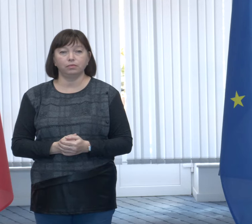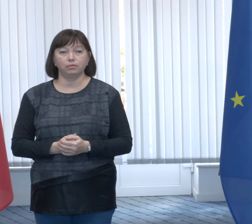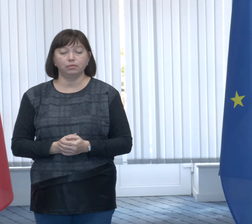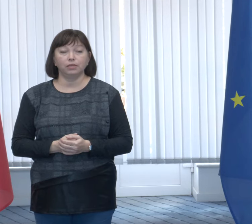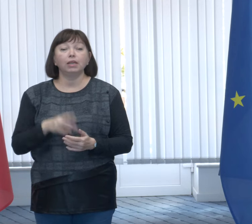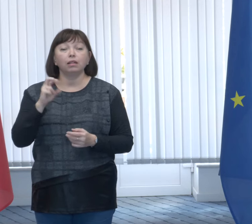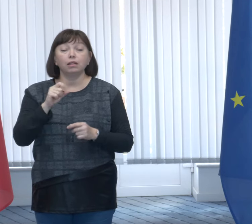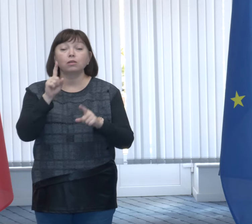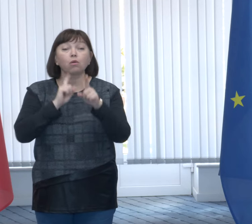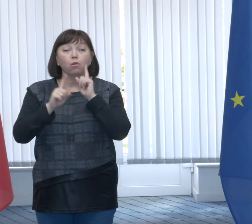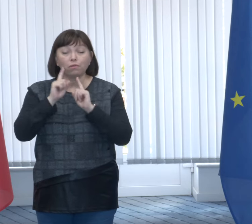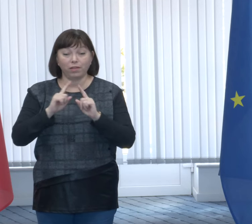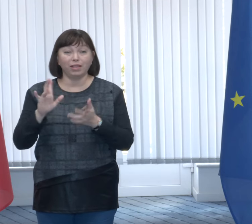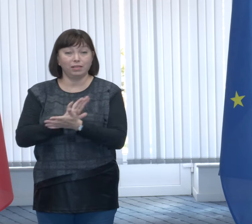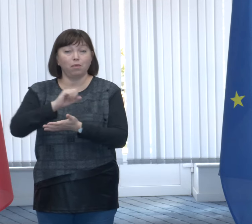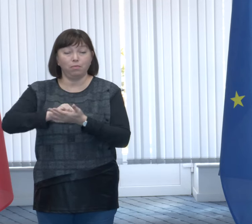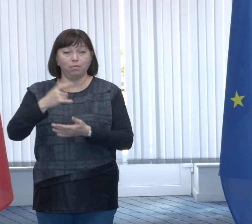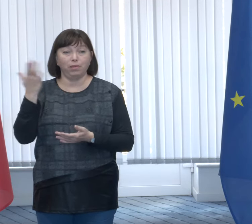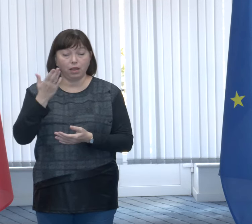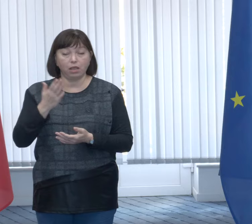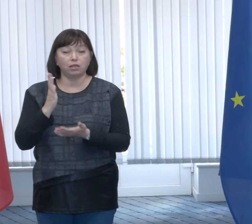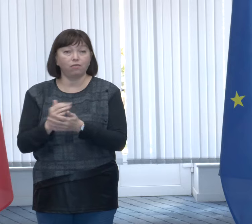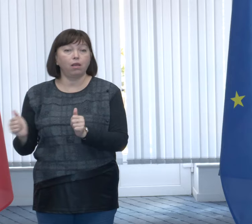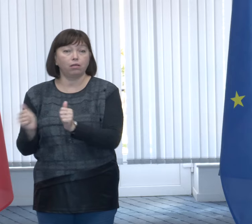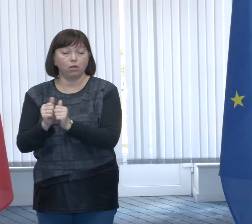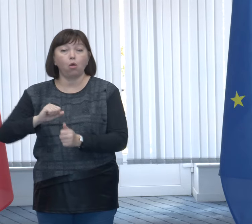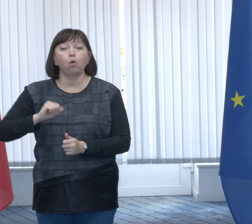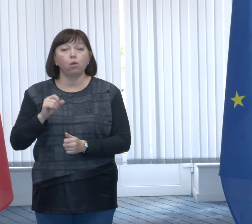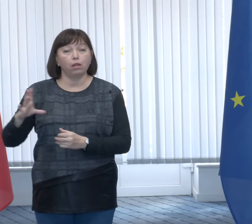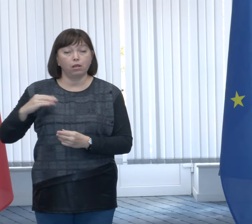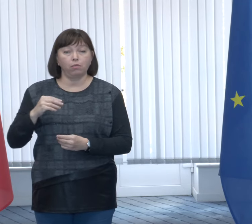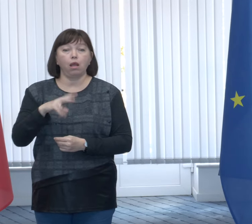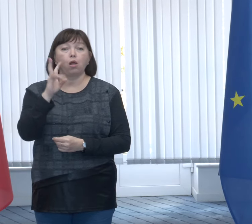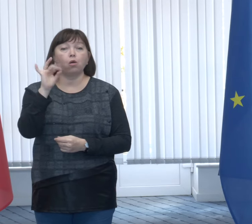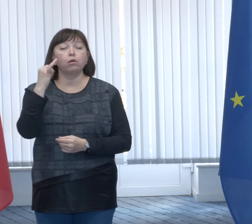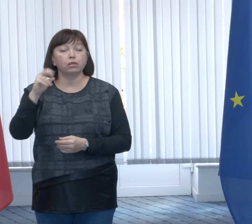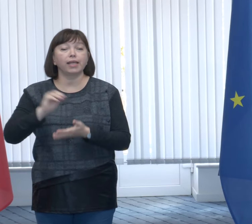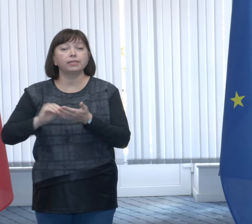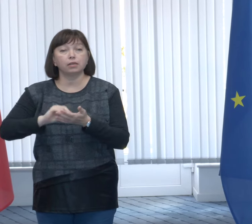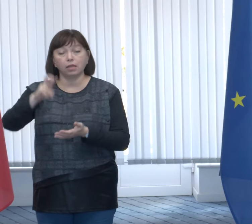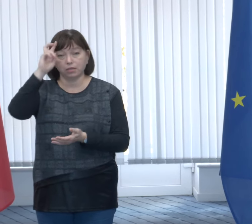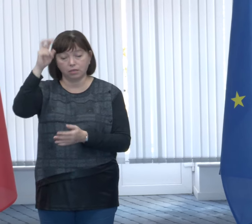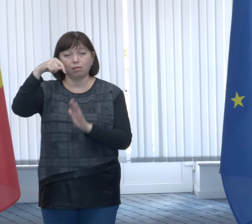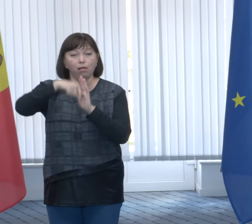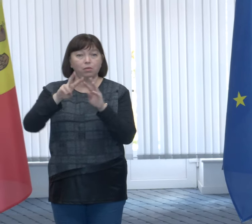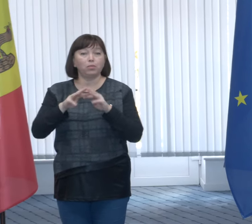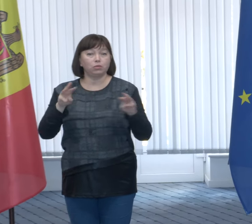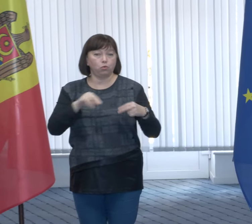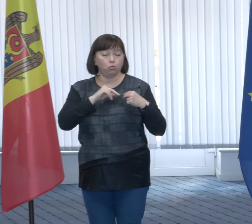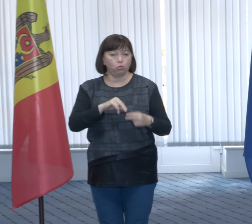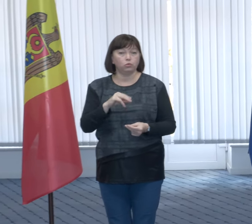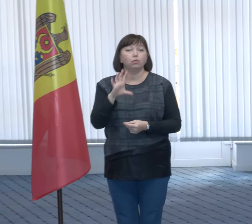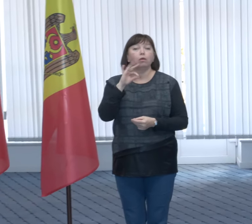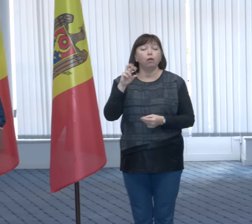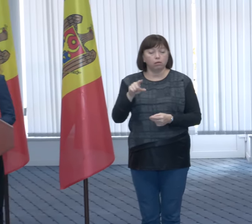La conferința de presă am alături pe colega mea, Corina Așder, care este secretară de stat în cadrul Ministerului. Ea